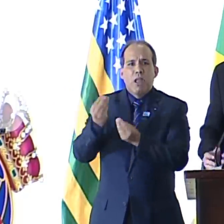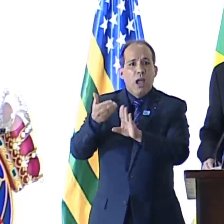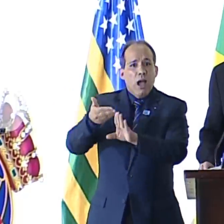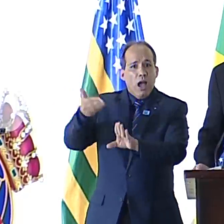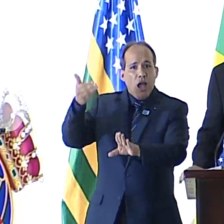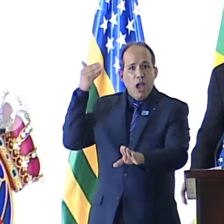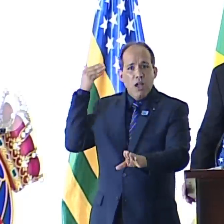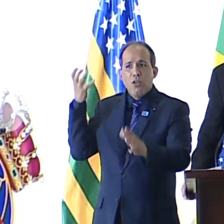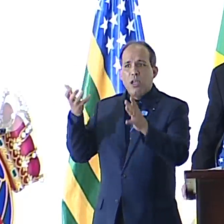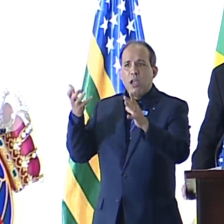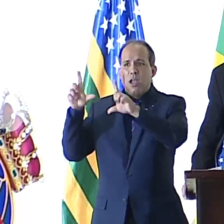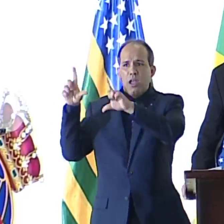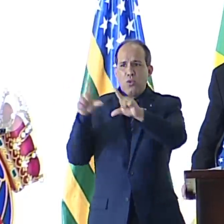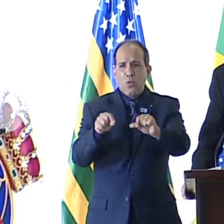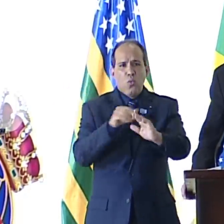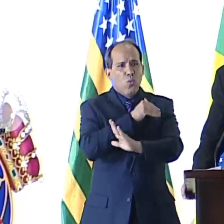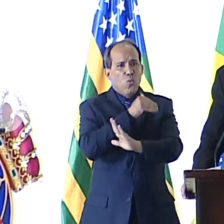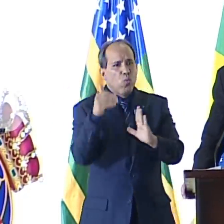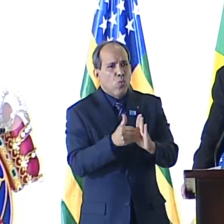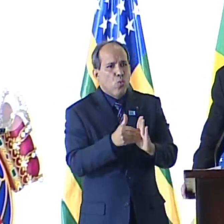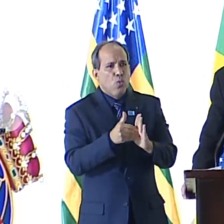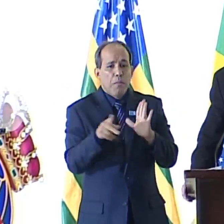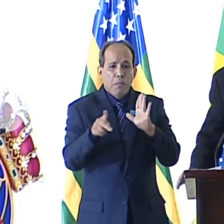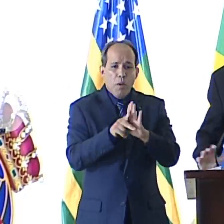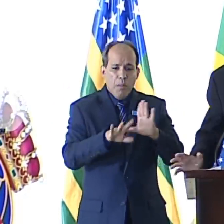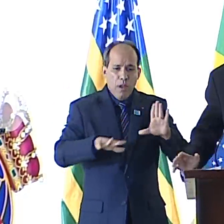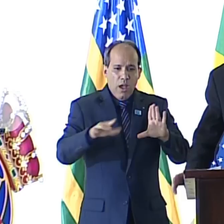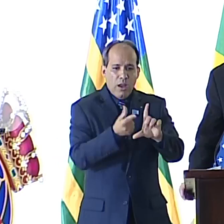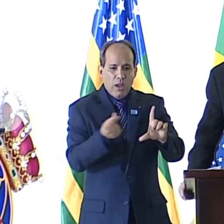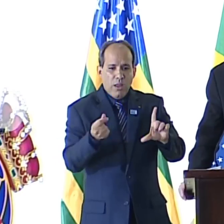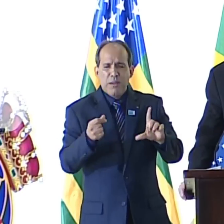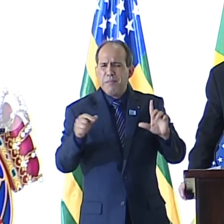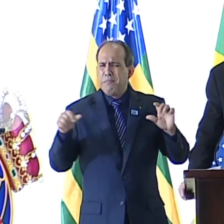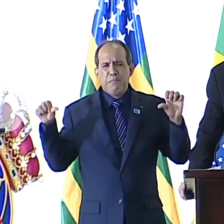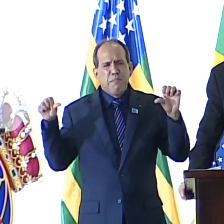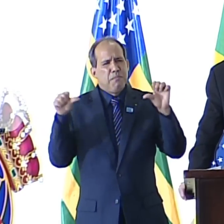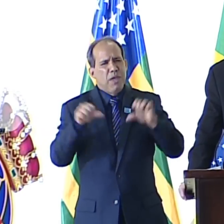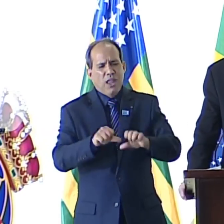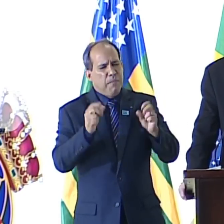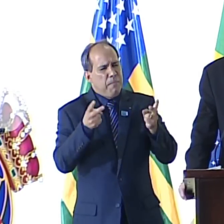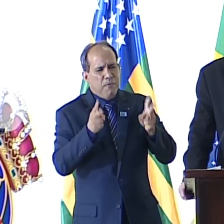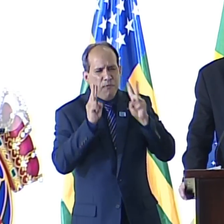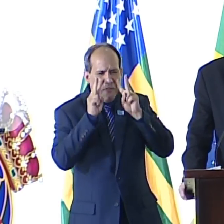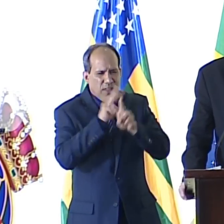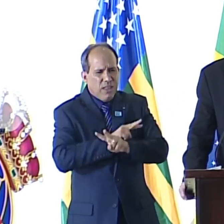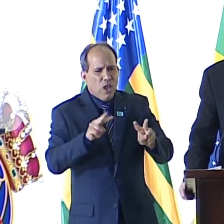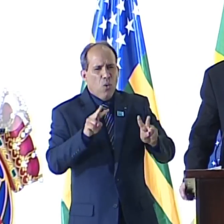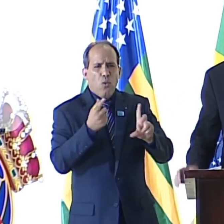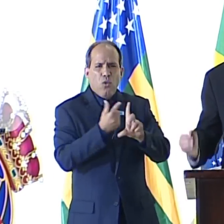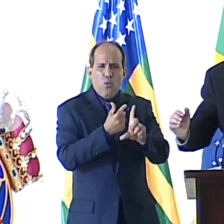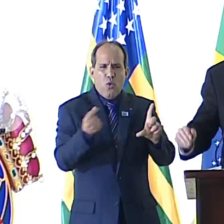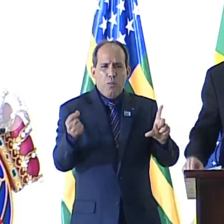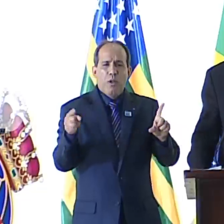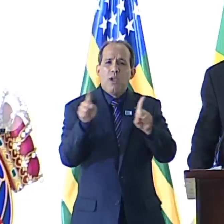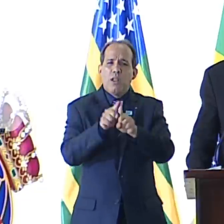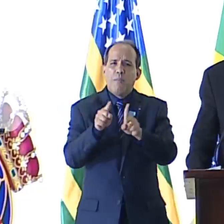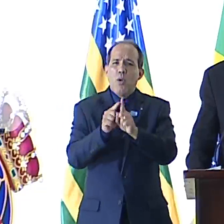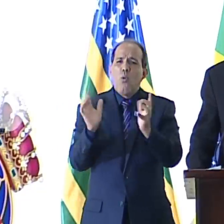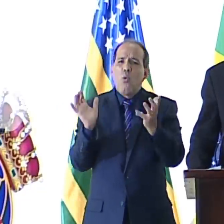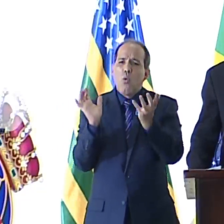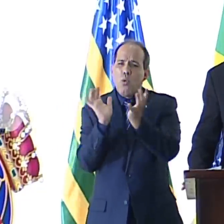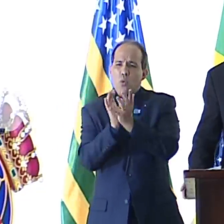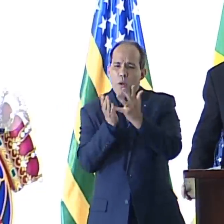pela redução de tudo ao aspecto econômico, e com uma péssima noção de economia, diga-se de passagem, e ao conceito de classe.